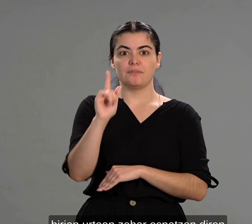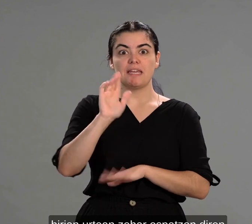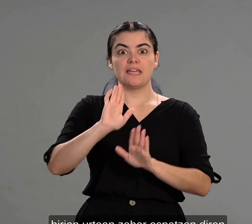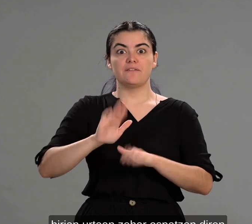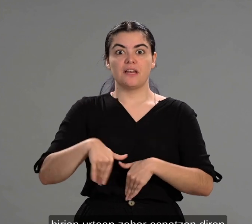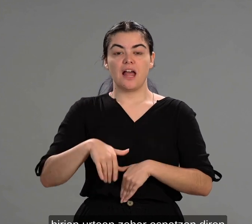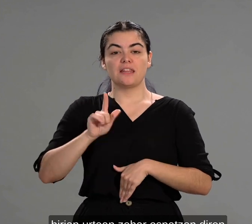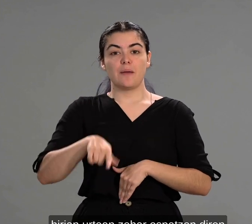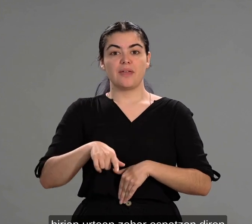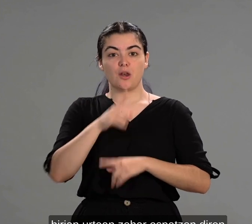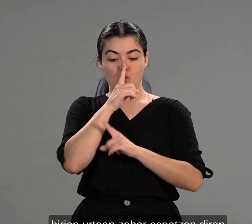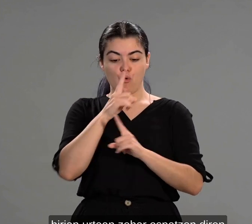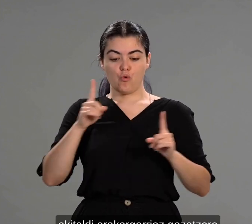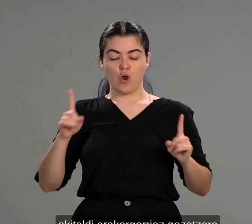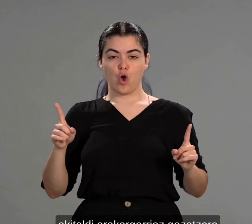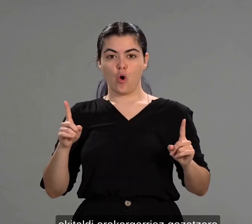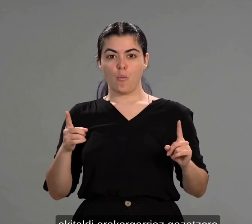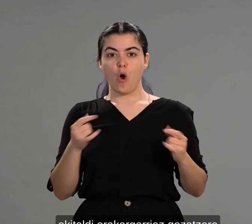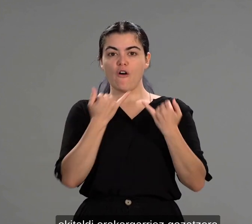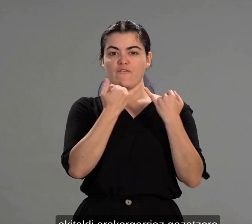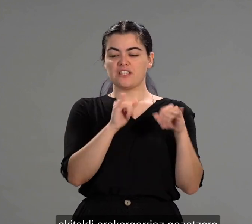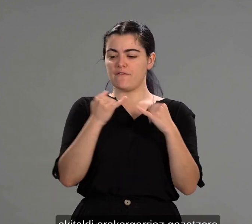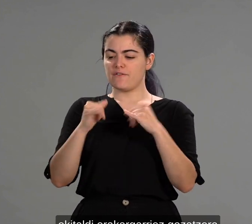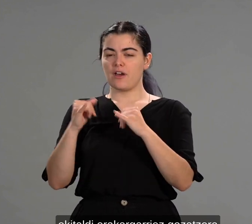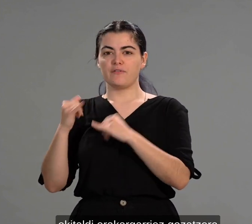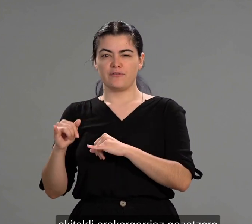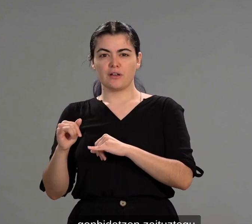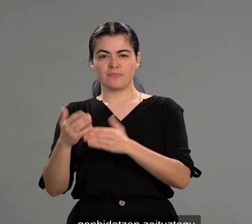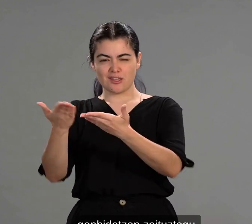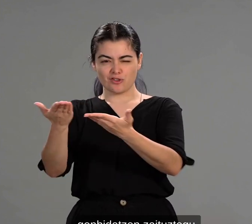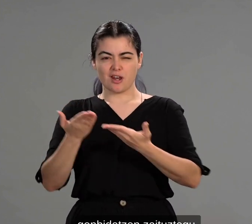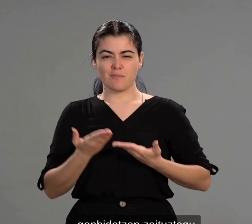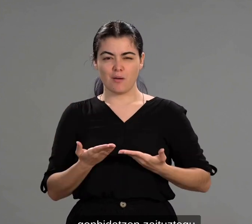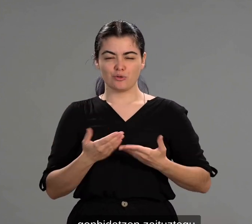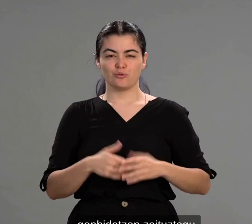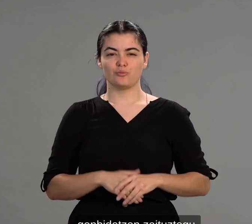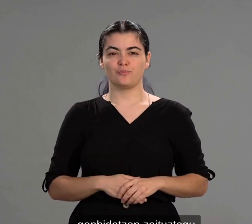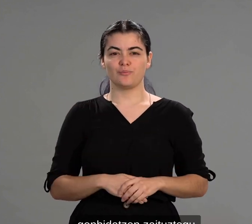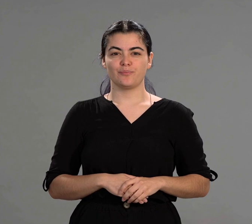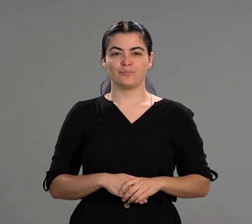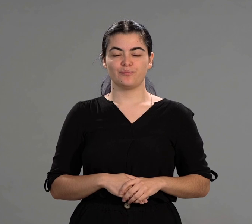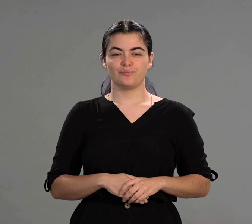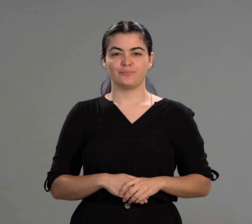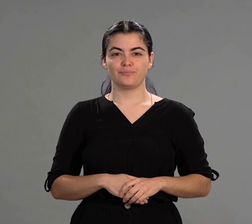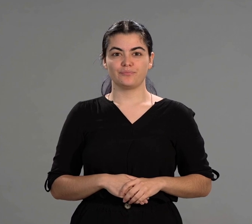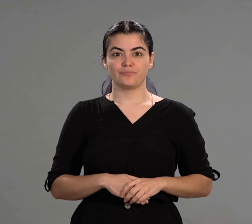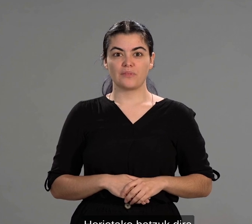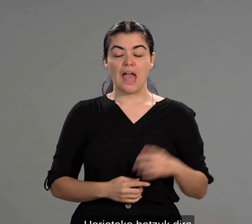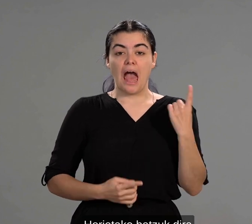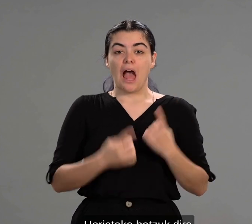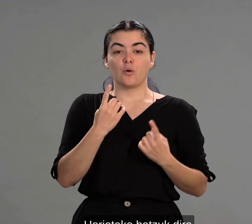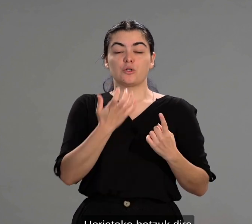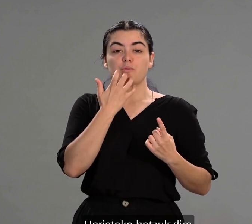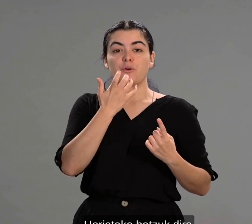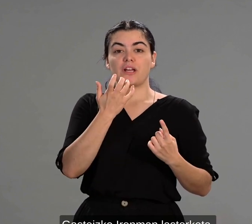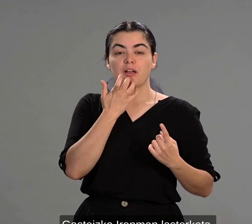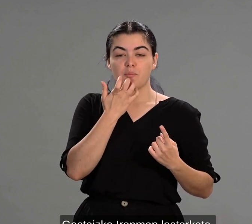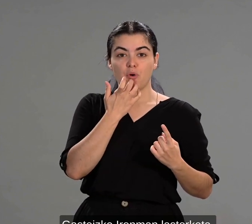urtean zehar ospatzen direnek italdi erakargarriez gozatzera gonbidatzen zaituztegu. Horietako batzuk dira gazteizko